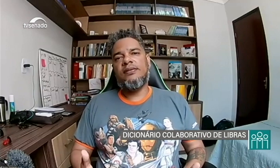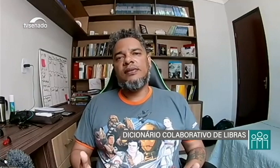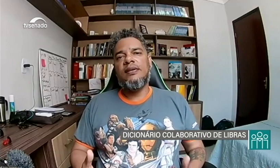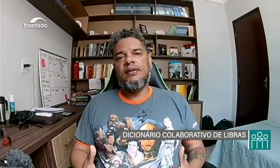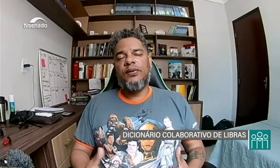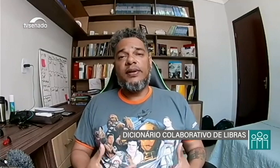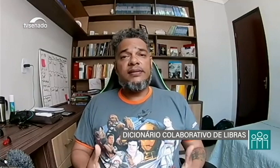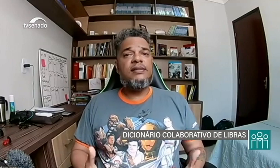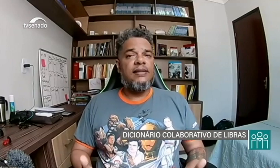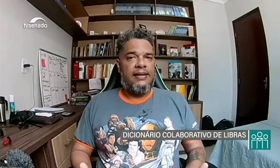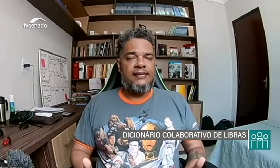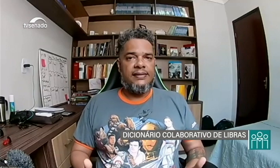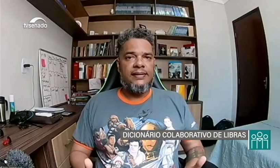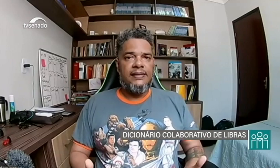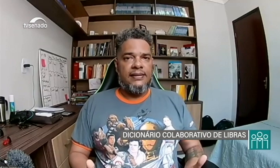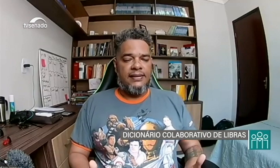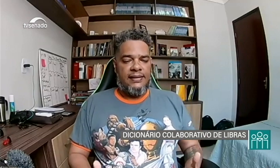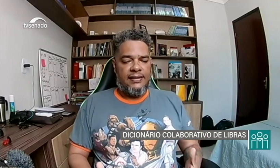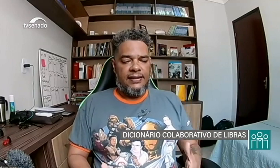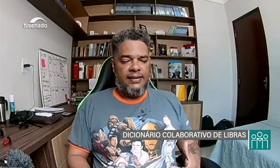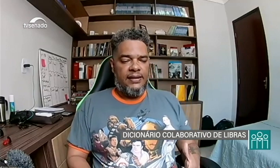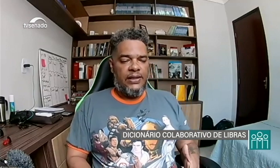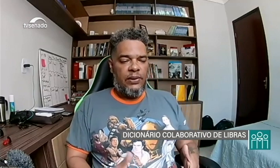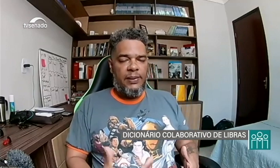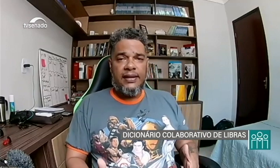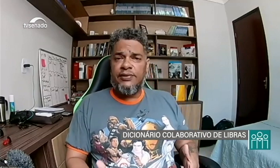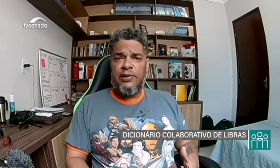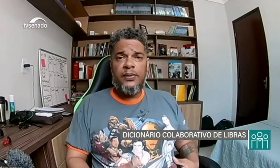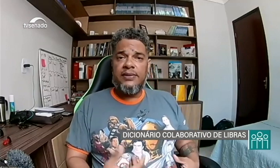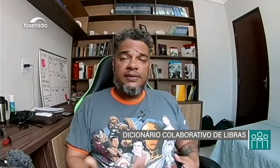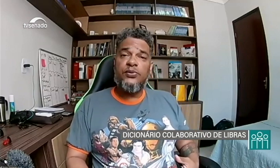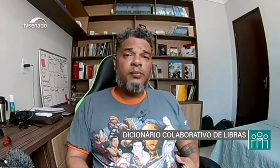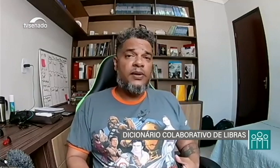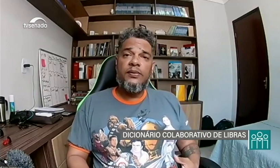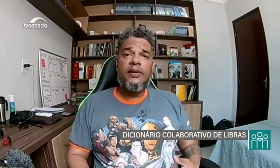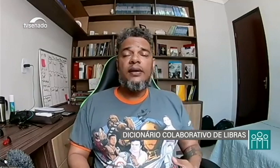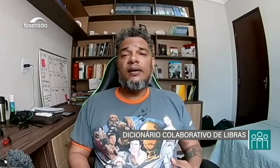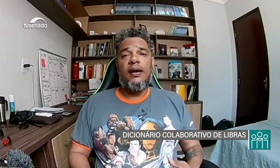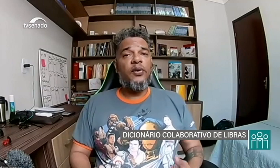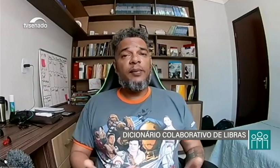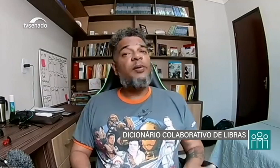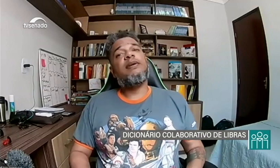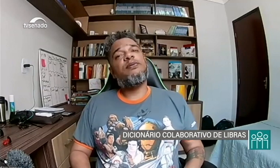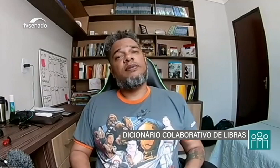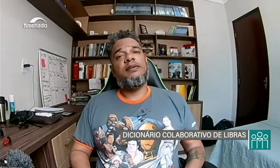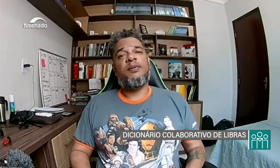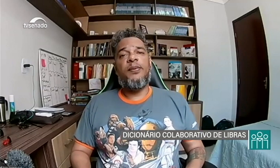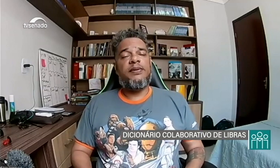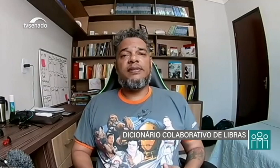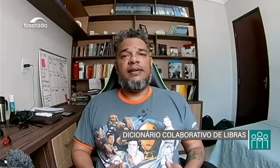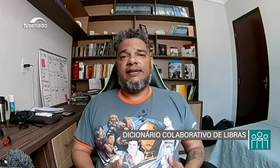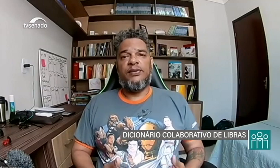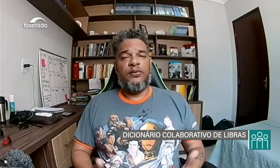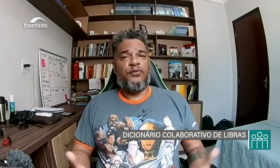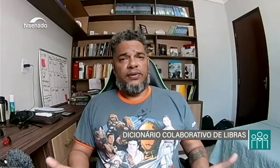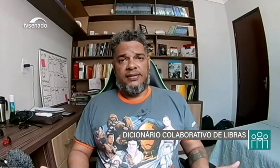sinais. E o aplicativo, ele pode estar na sua mão a qualquer momento, né? Você pode estar ali numa conversa